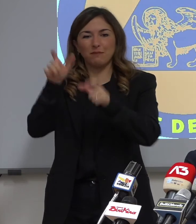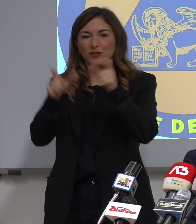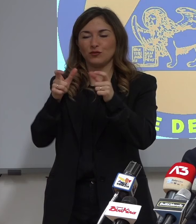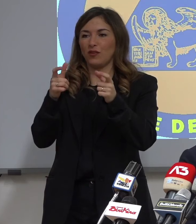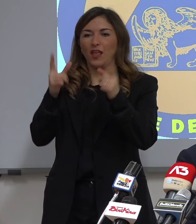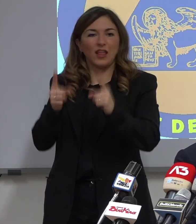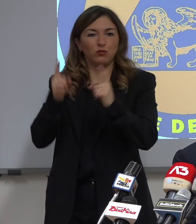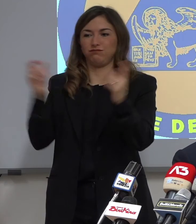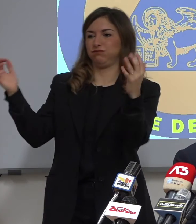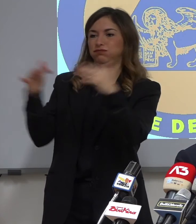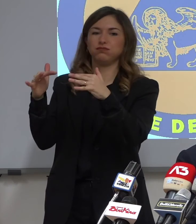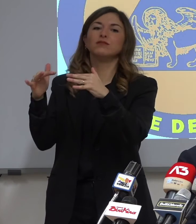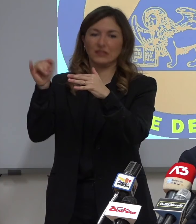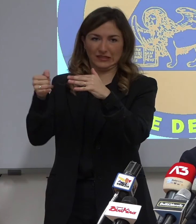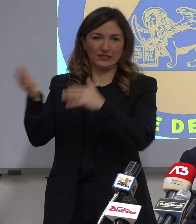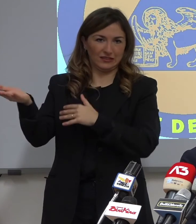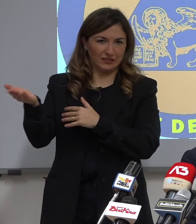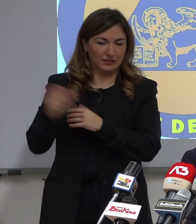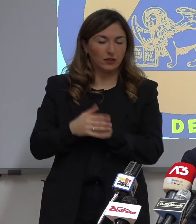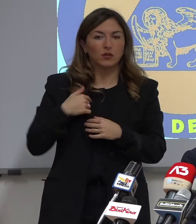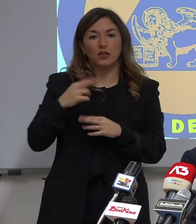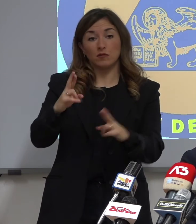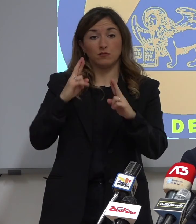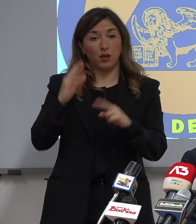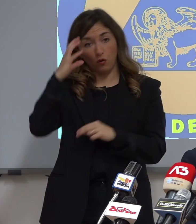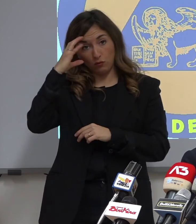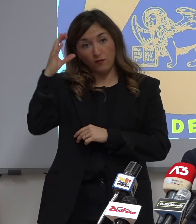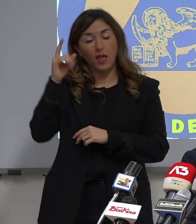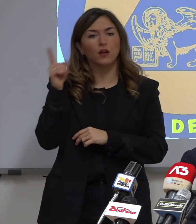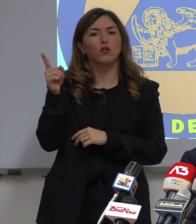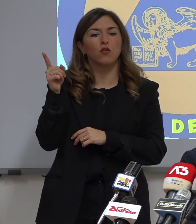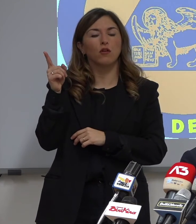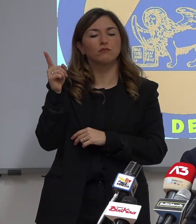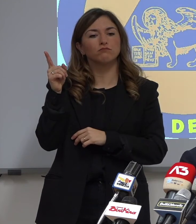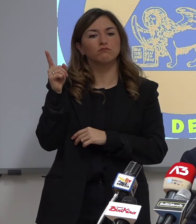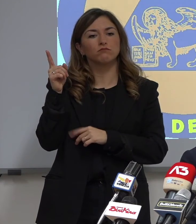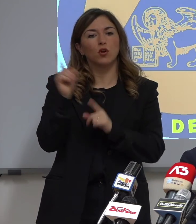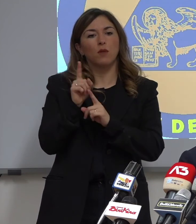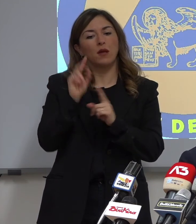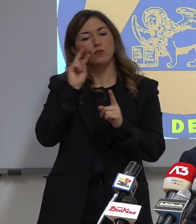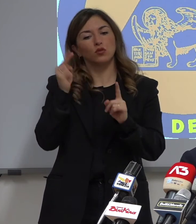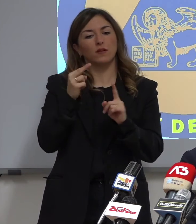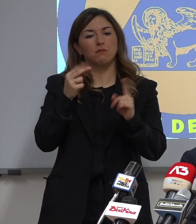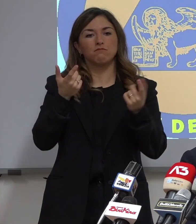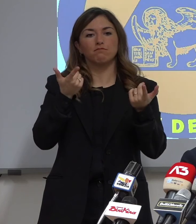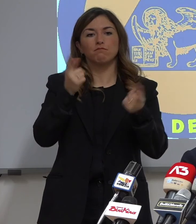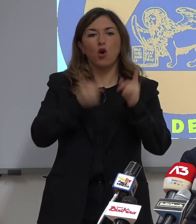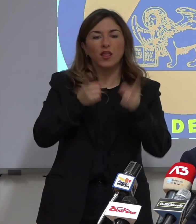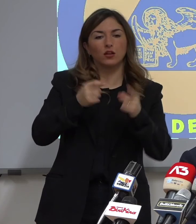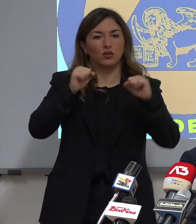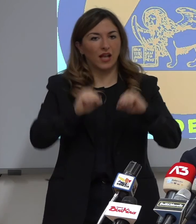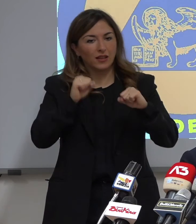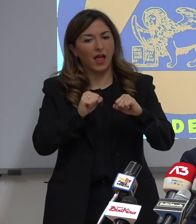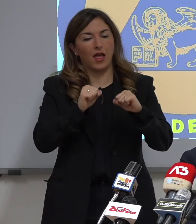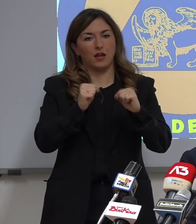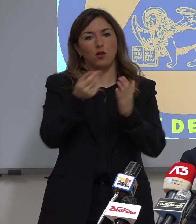E quindi io auspico che il governo fissi intanto, dal punto di vista proprio di politica sanitaria, di piano di sanità